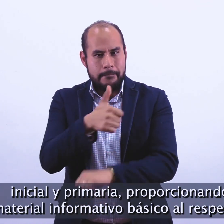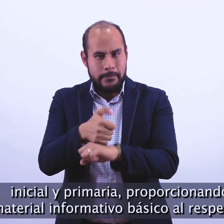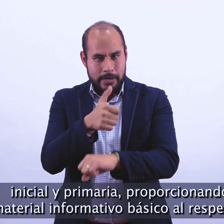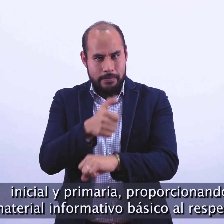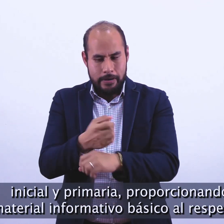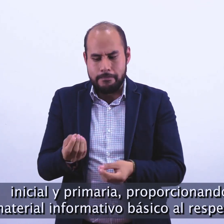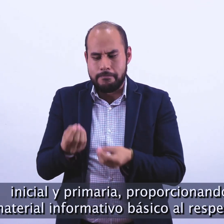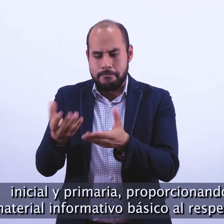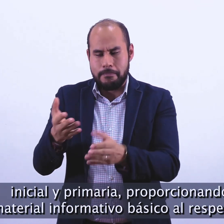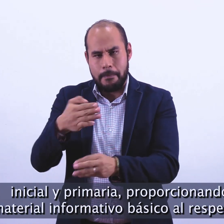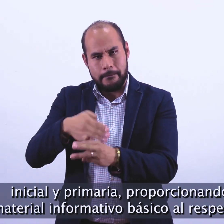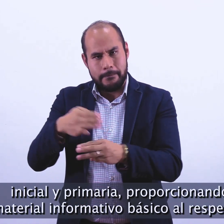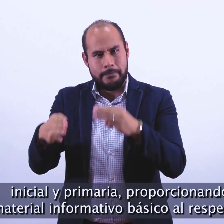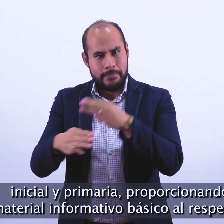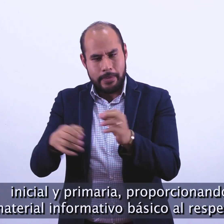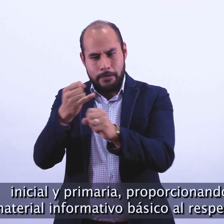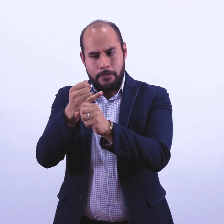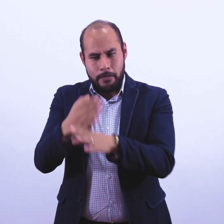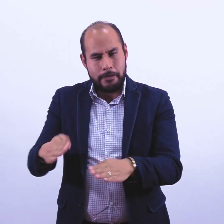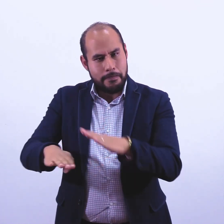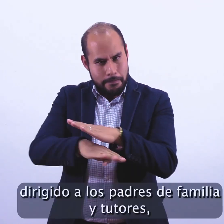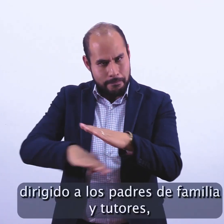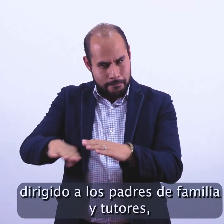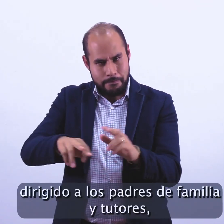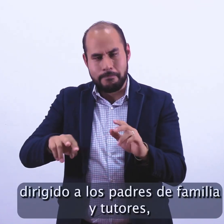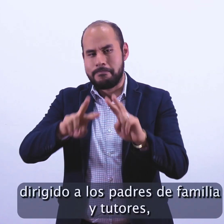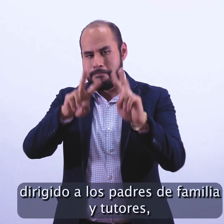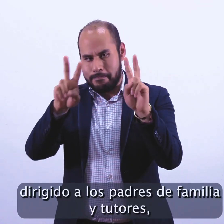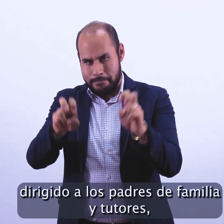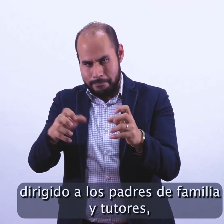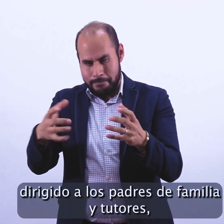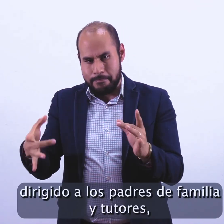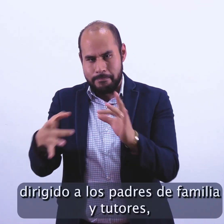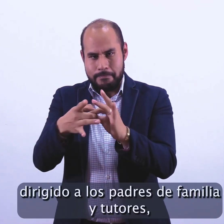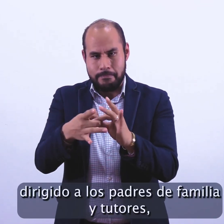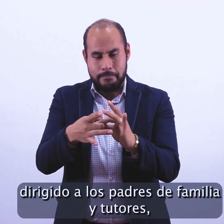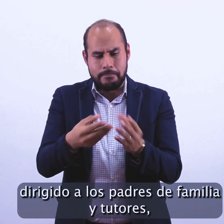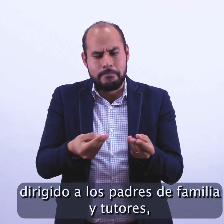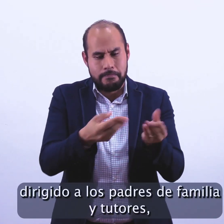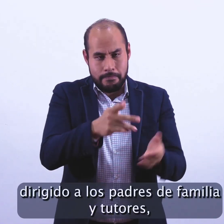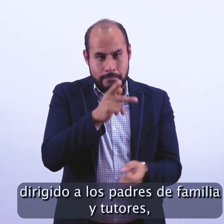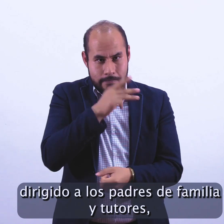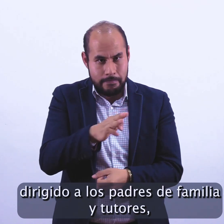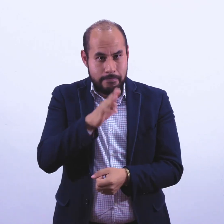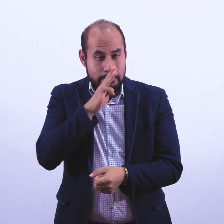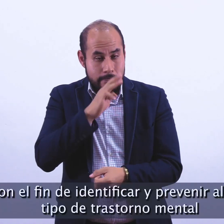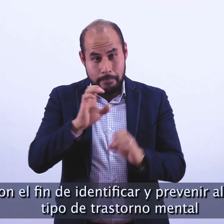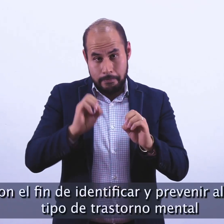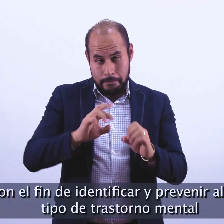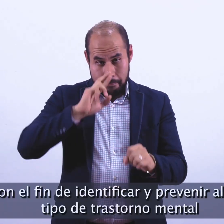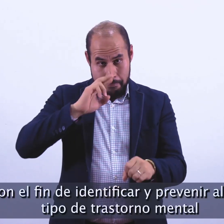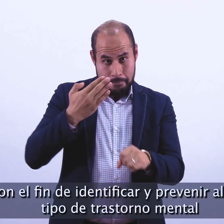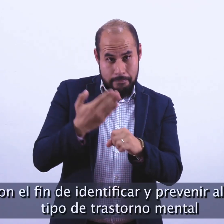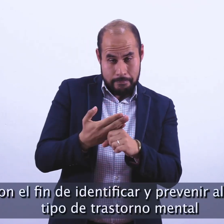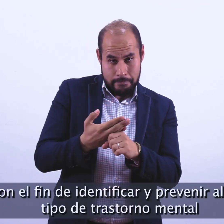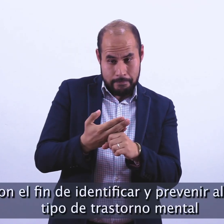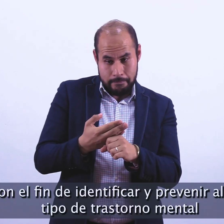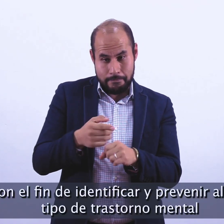informativo básico al respecto, dirigido a los padres de familia y tutores, con el fin de identificar y